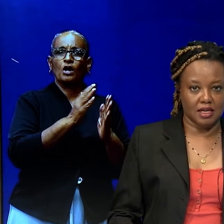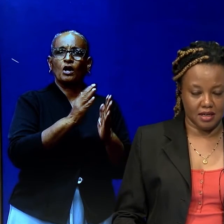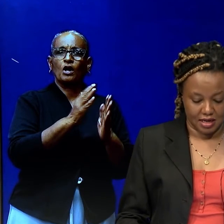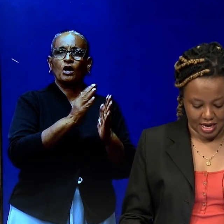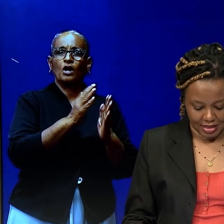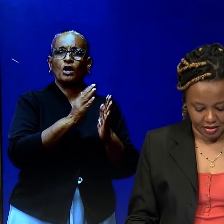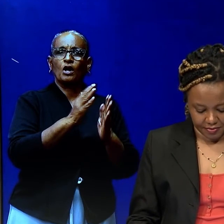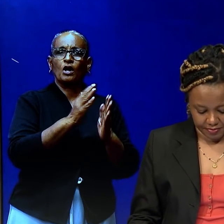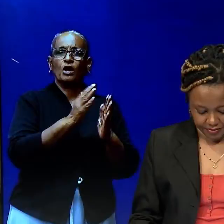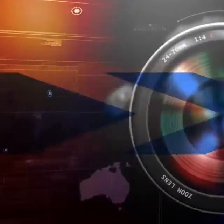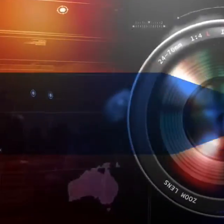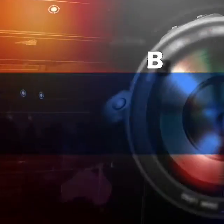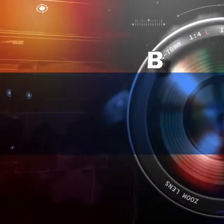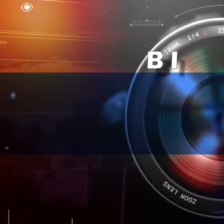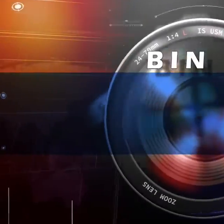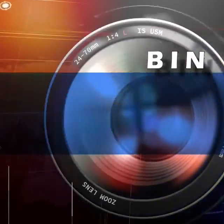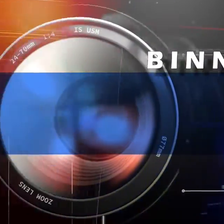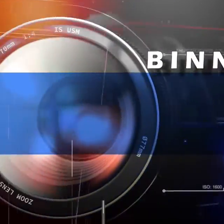steek zal laten.